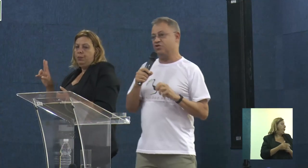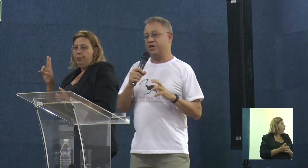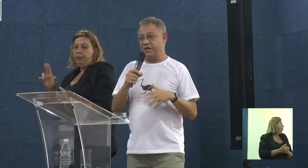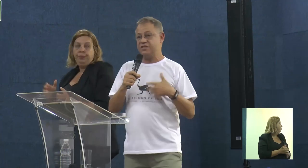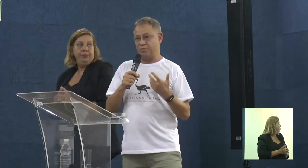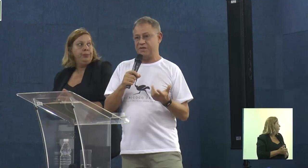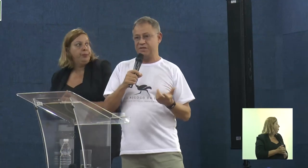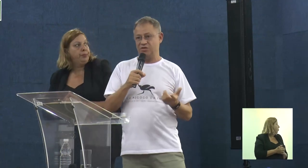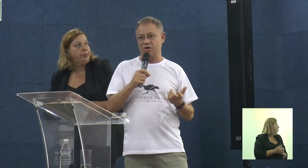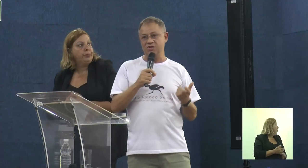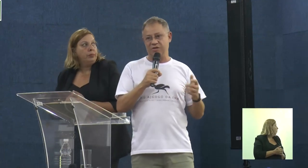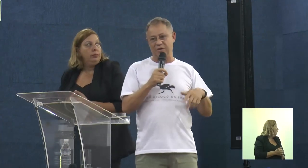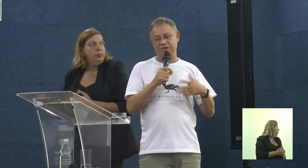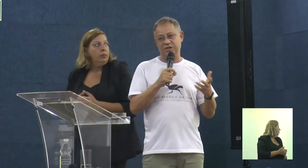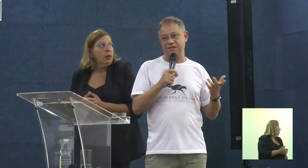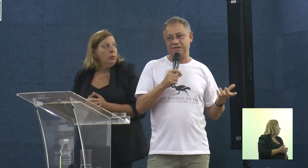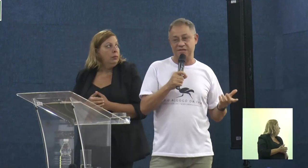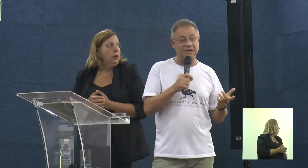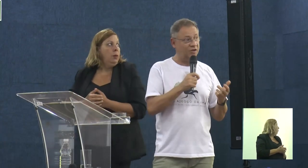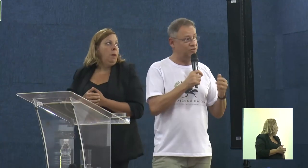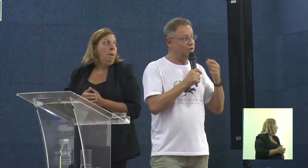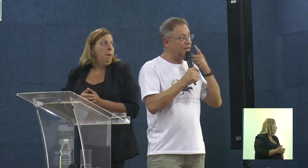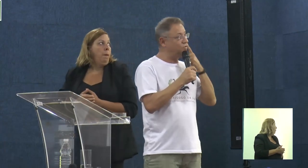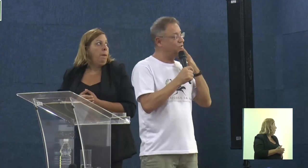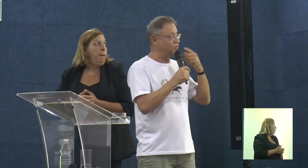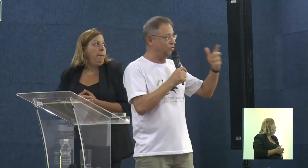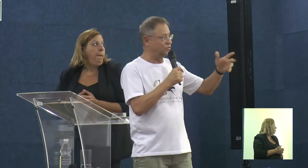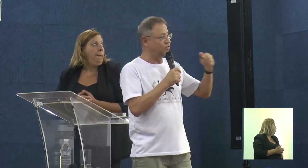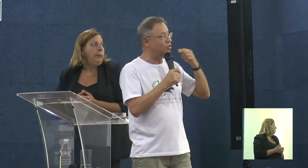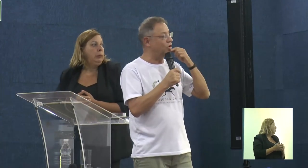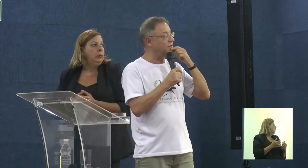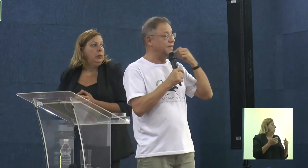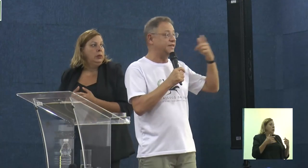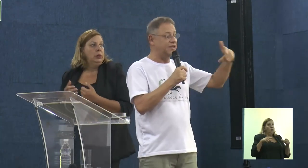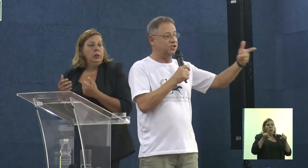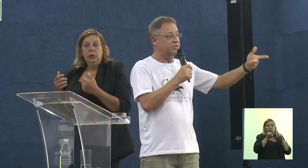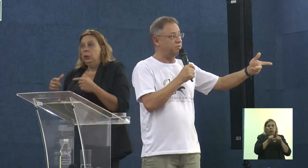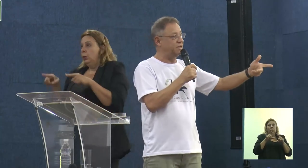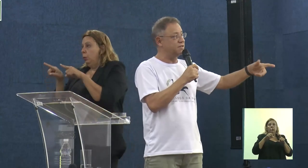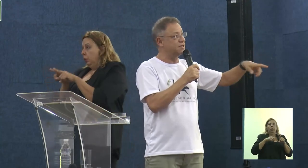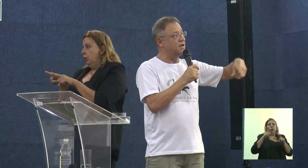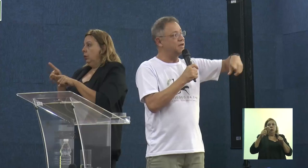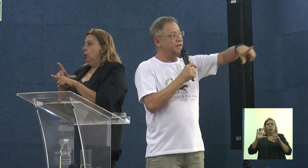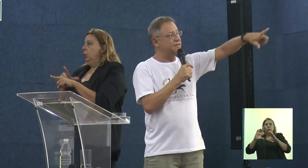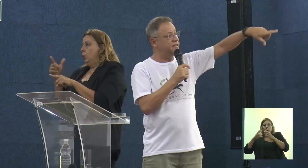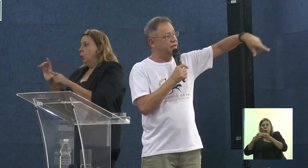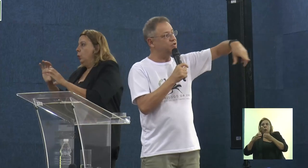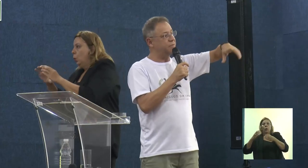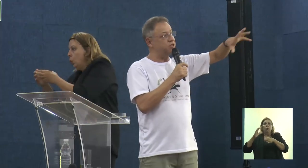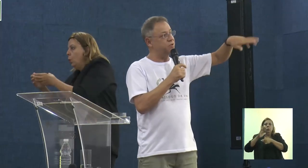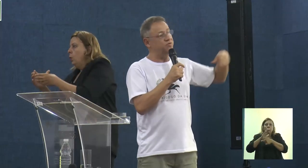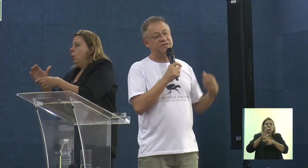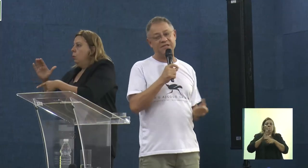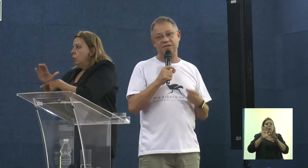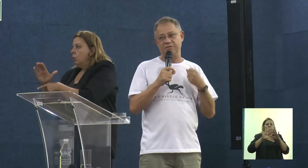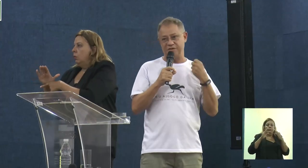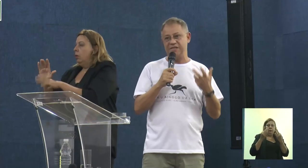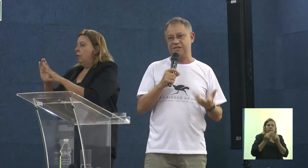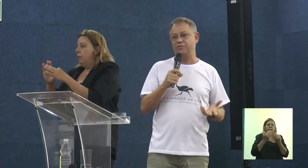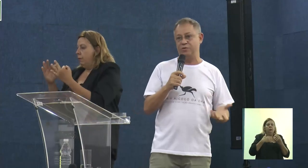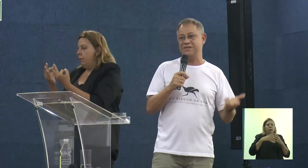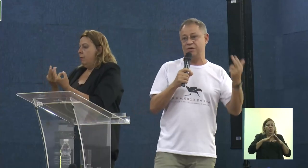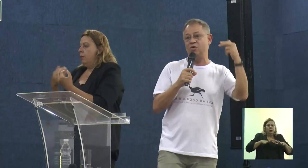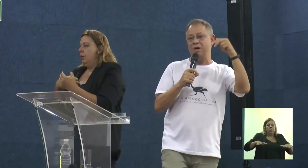do Lar Fabiano de Cristo, é um parceiro nosso, é uma entidade assistencial lá do lado, do Golgó, que atende as famílias, e eles cederam espaço para a gente